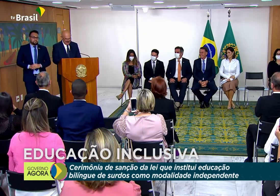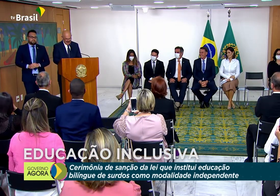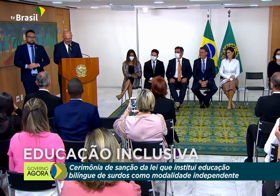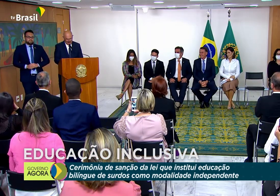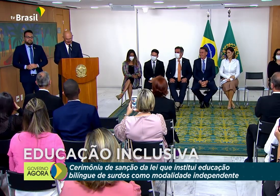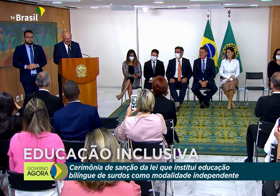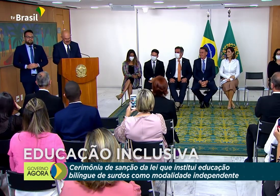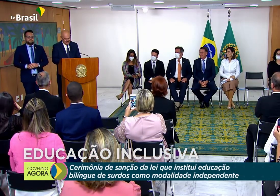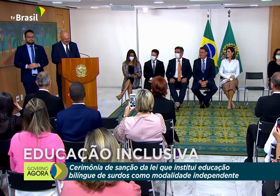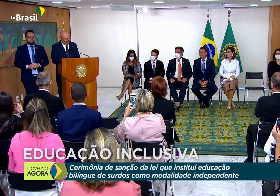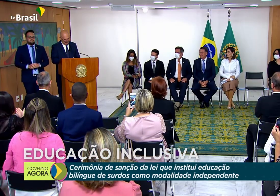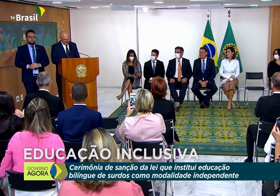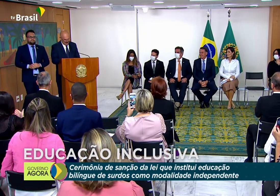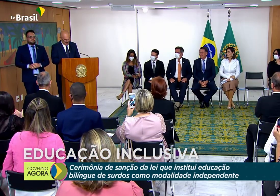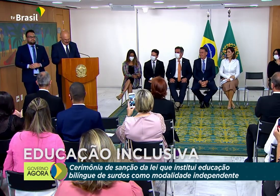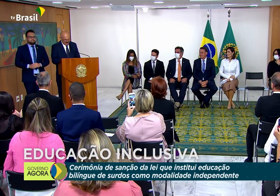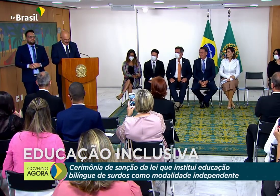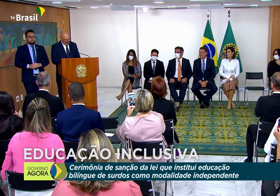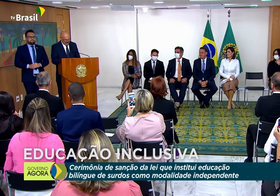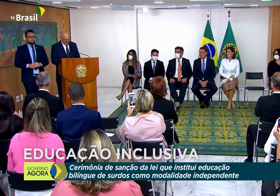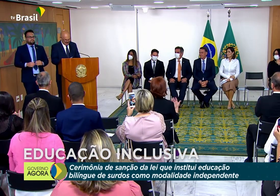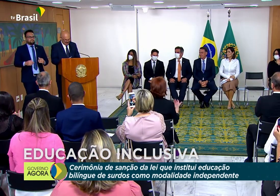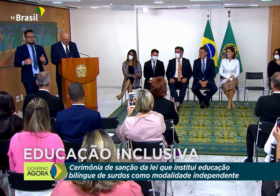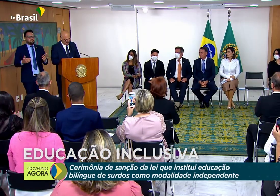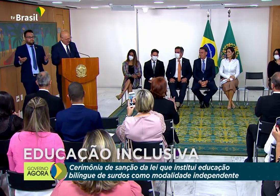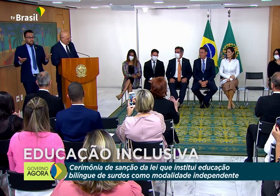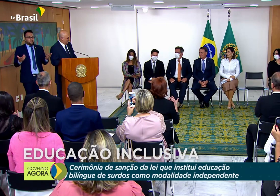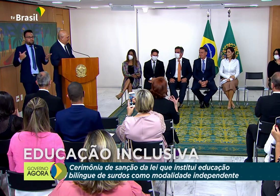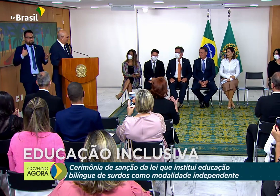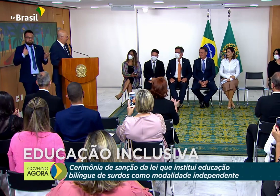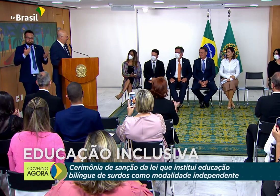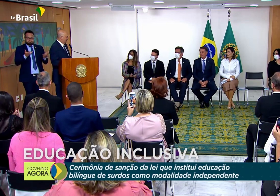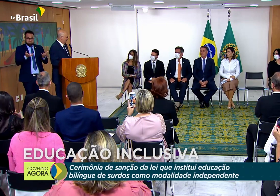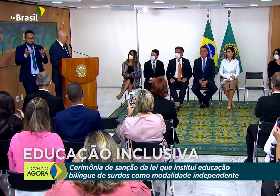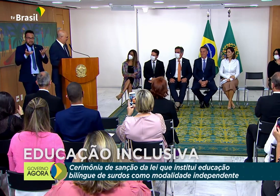Faço questão de inverter a ordem hoje.